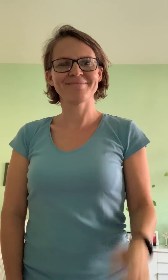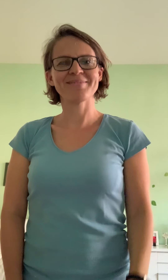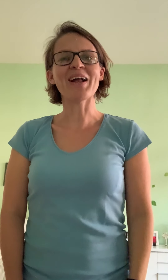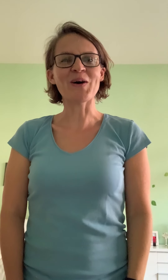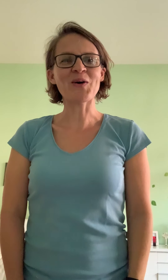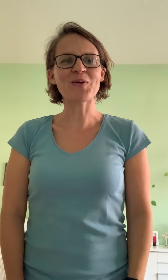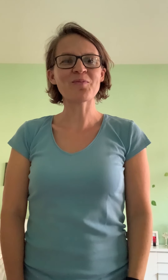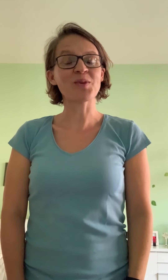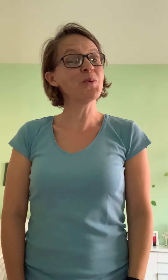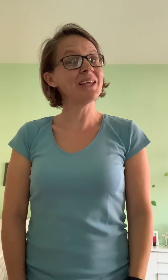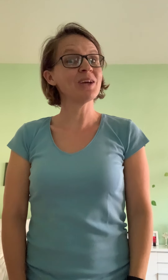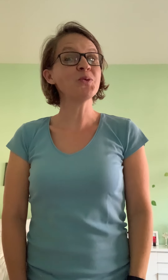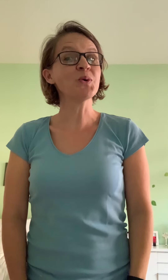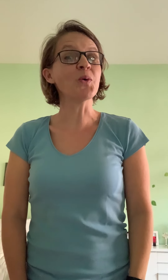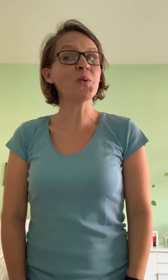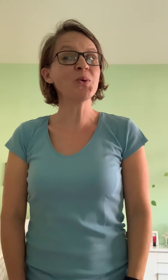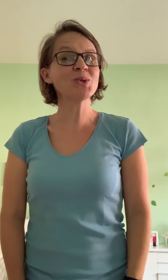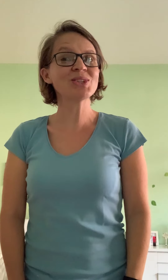Alors ? Oui. Une rose.